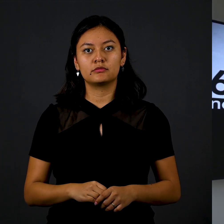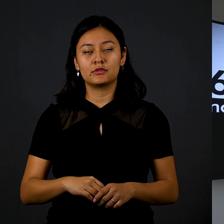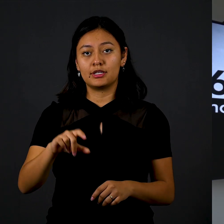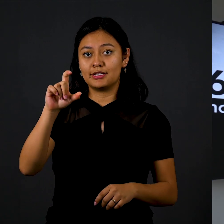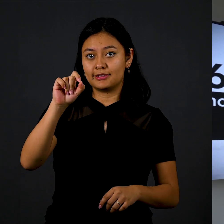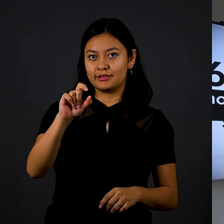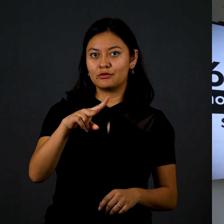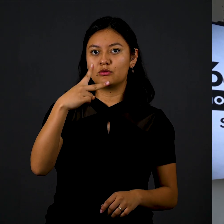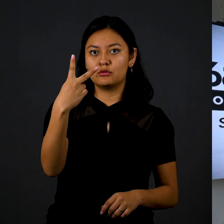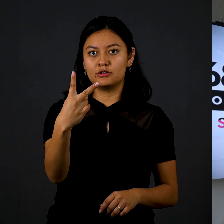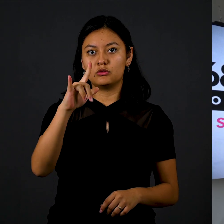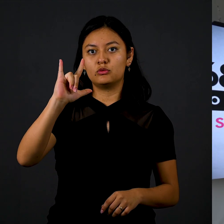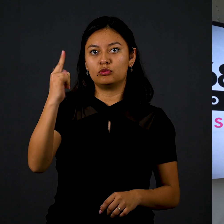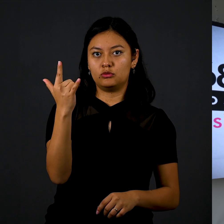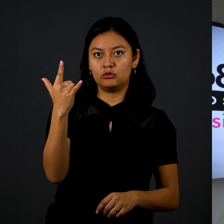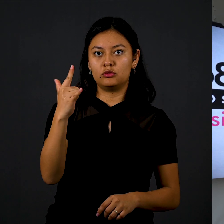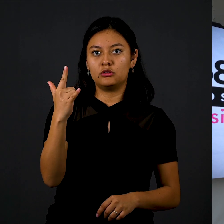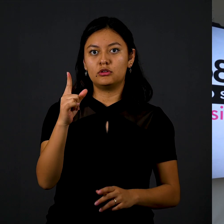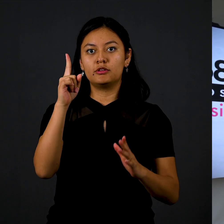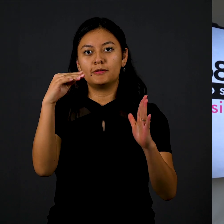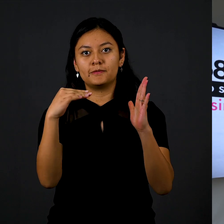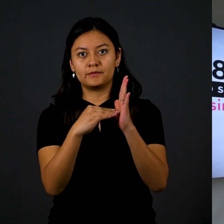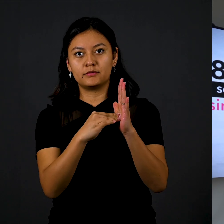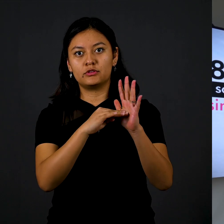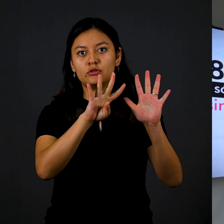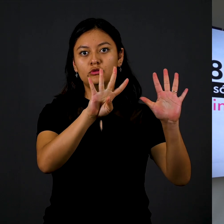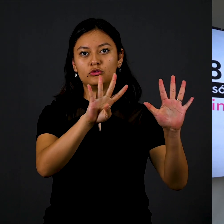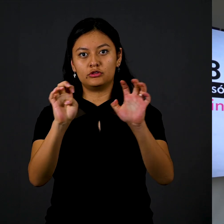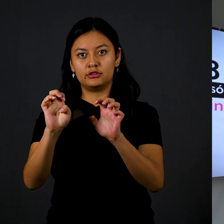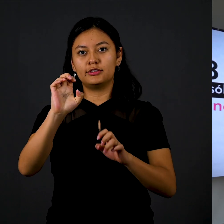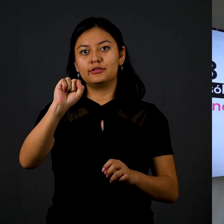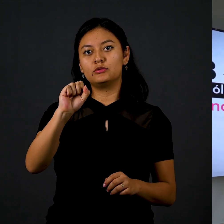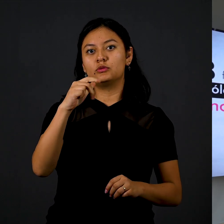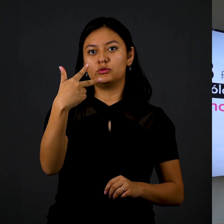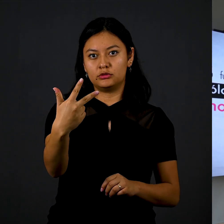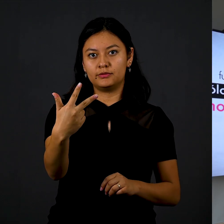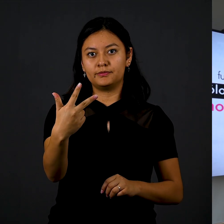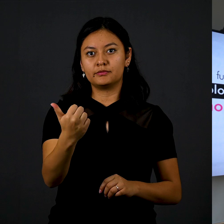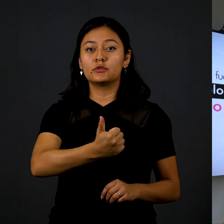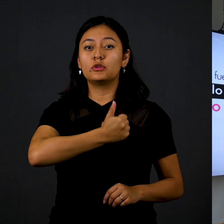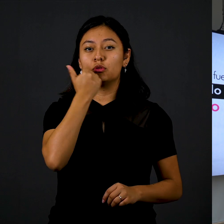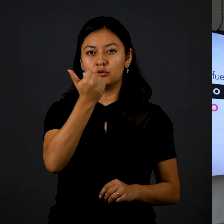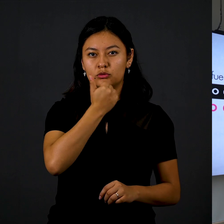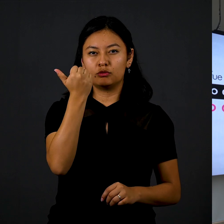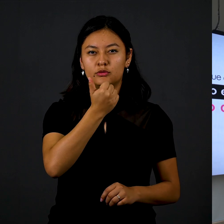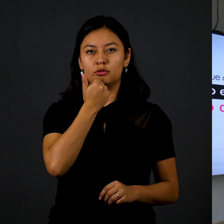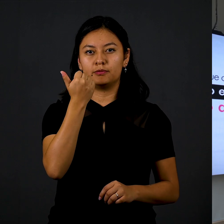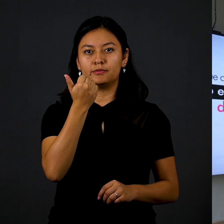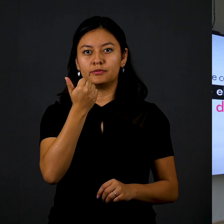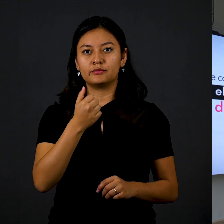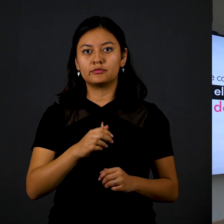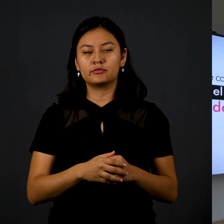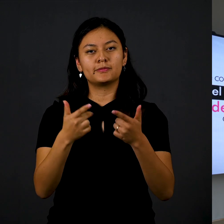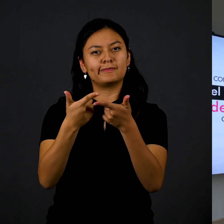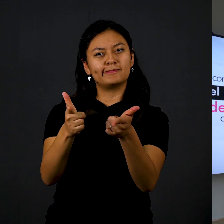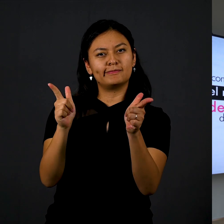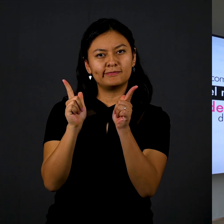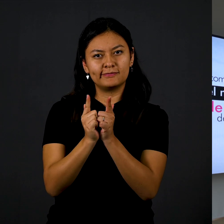de julio de 1968 hay una pelea entre dos porras de equipos de fútbol americano y la policía los reprime.